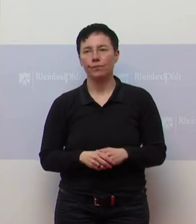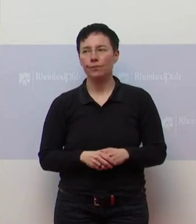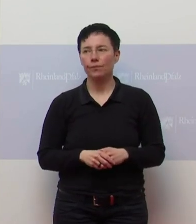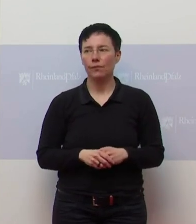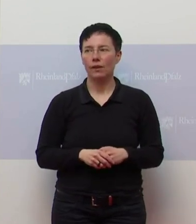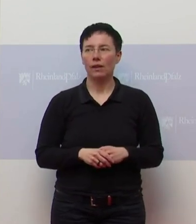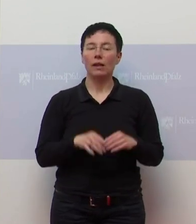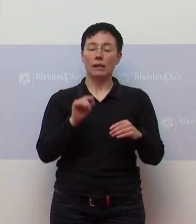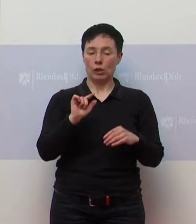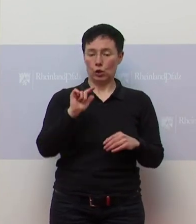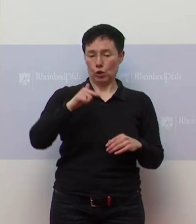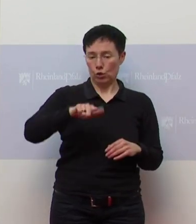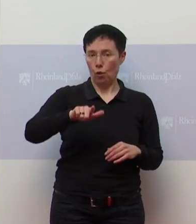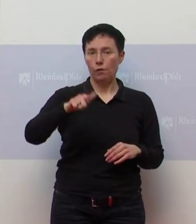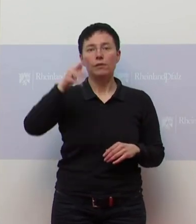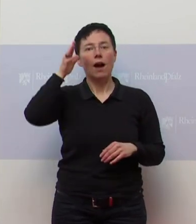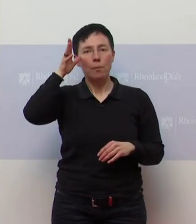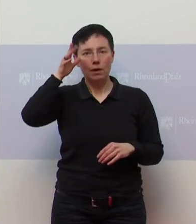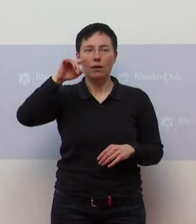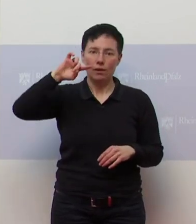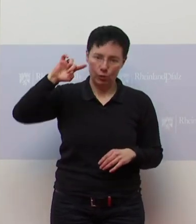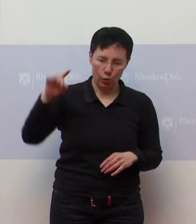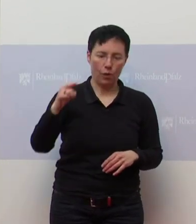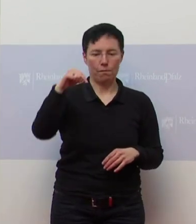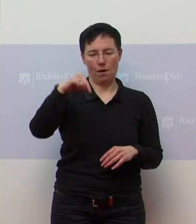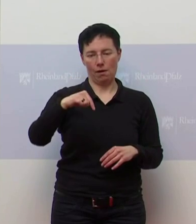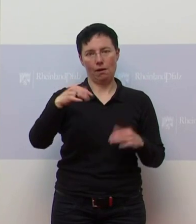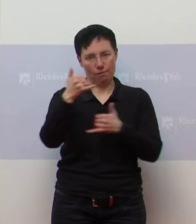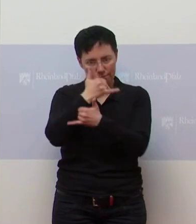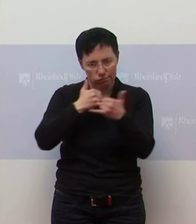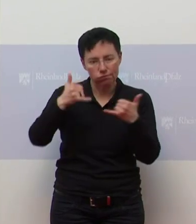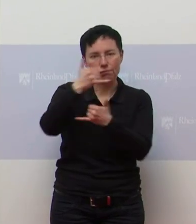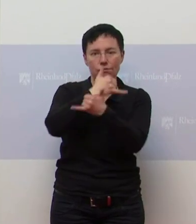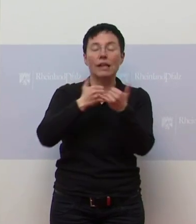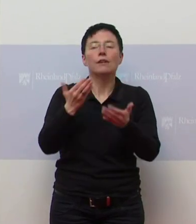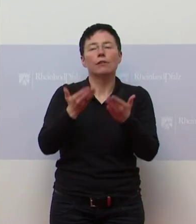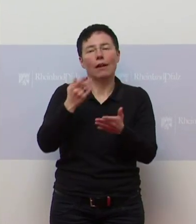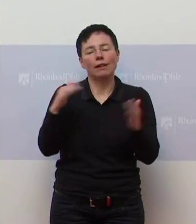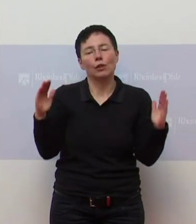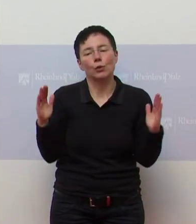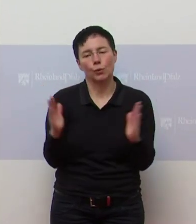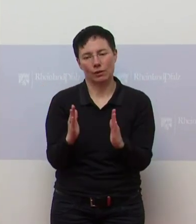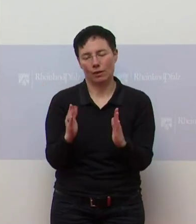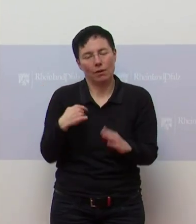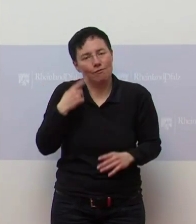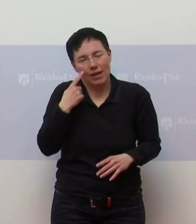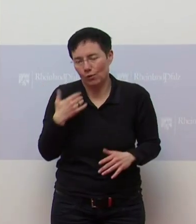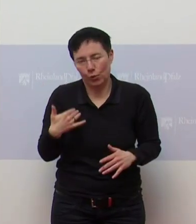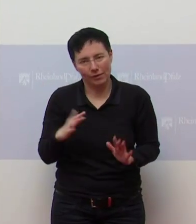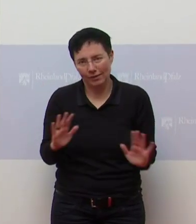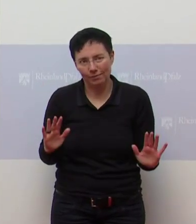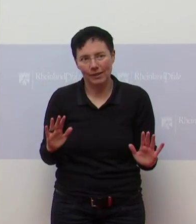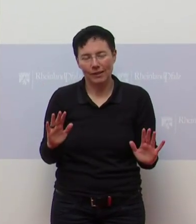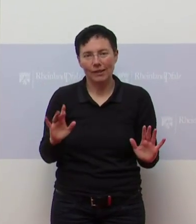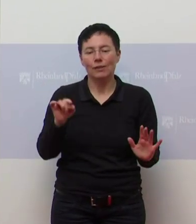Ja, am 12. April sehen wir uns dann wieder in der Schalte, vielleicht etwas kürzer, weil es war noch nicht so ganz genau. Und